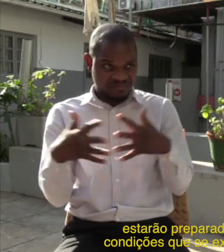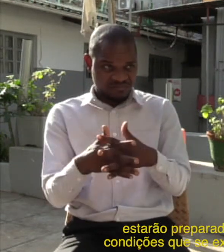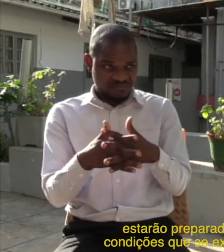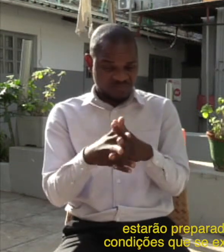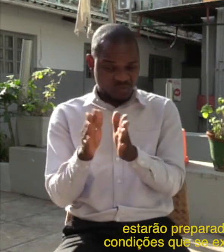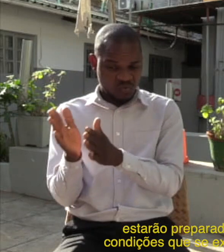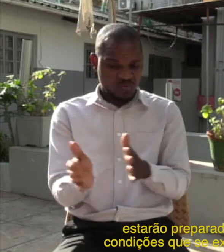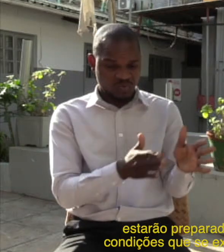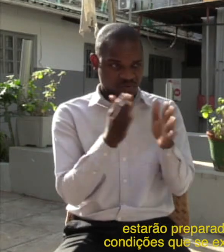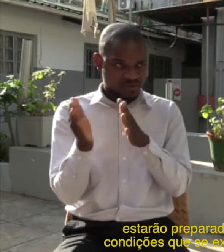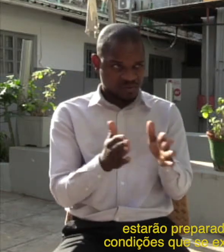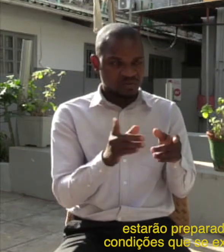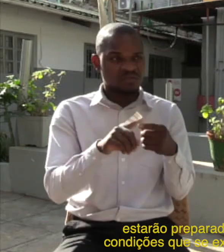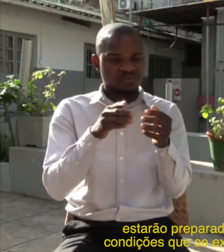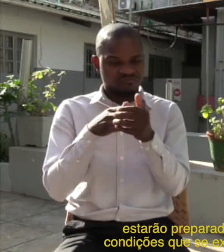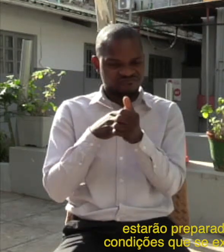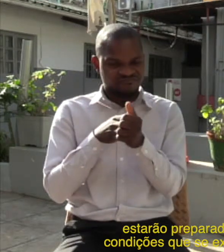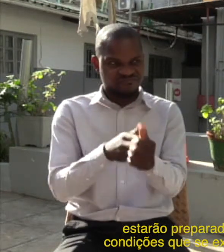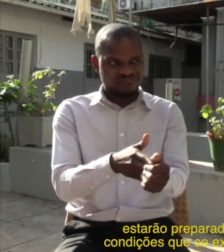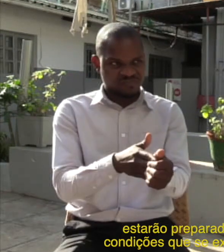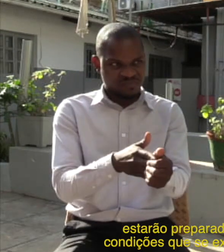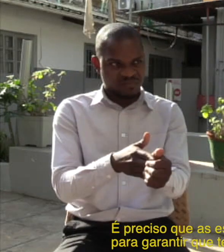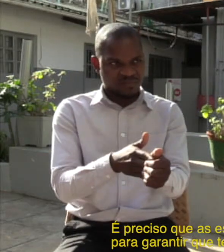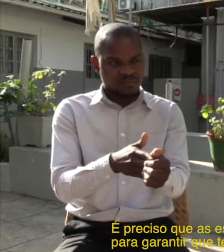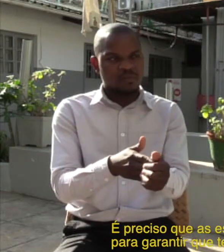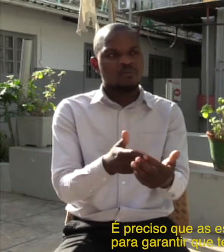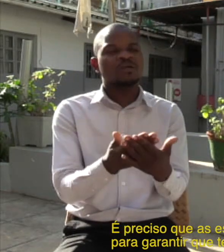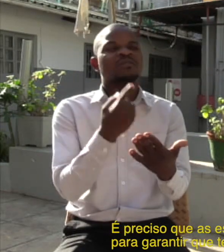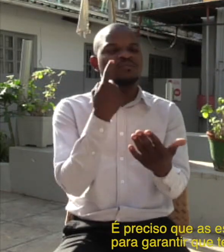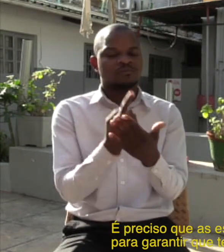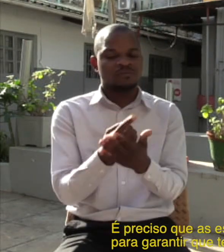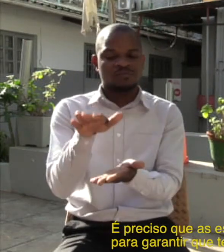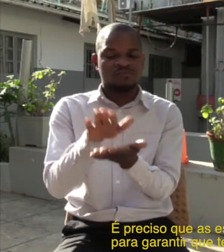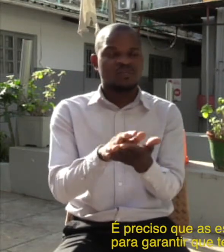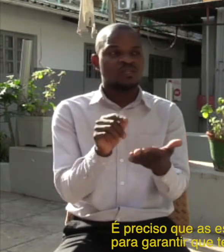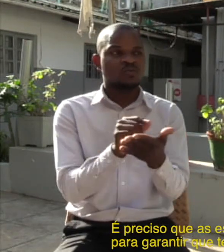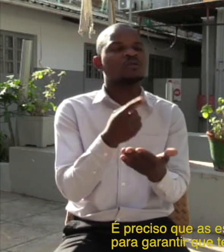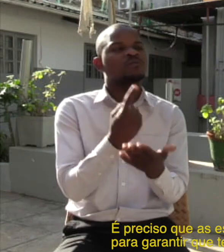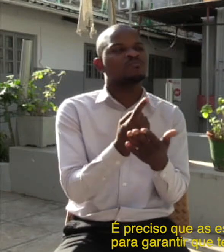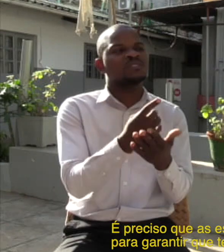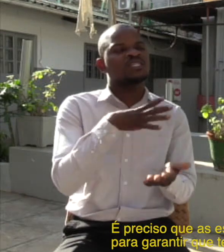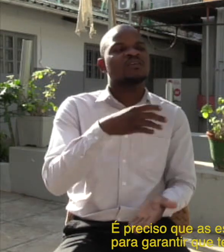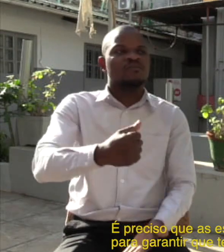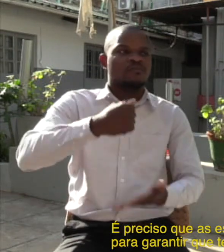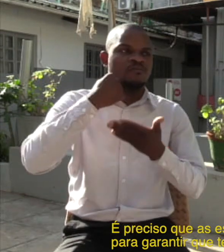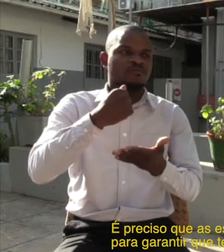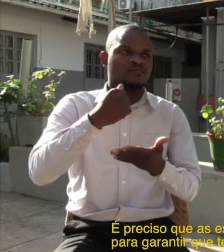que se exigem que sejam cumpridas. É preciso que as escolas tenham orçamento para garantir que tenham água,